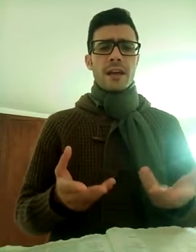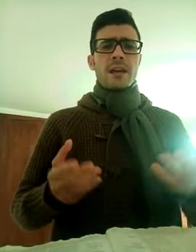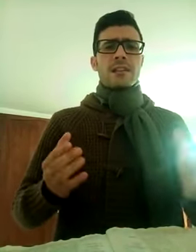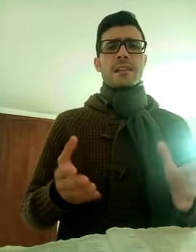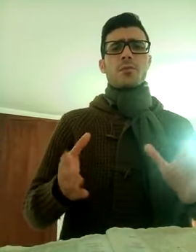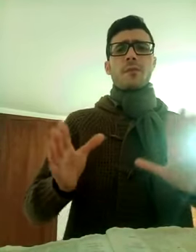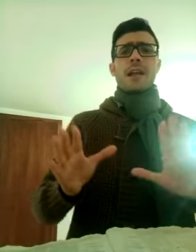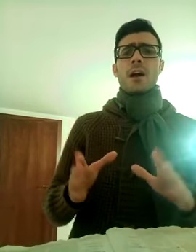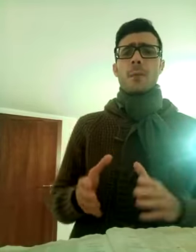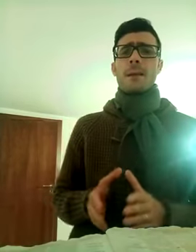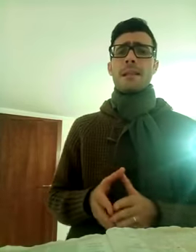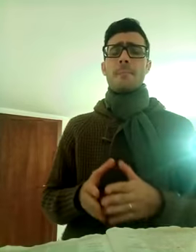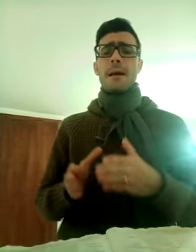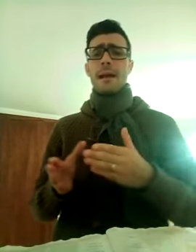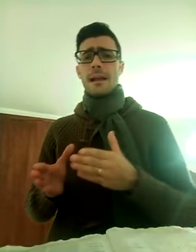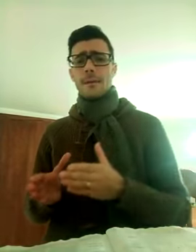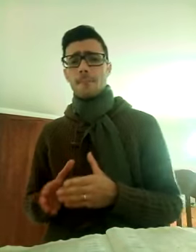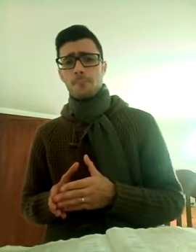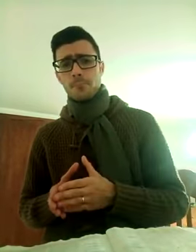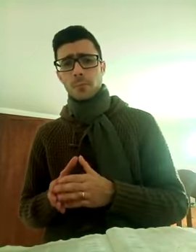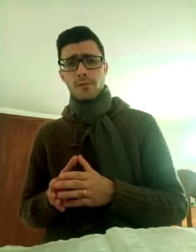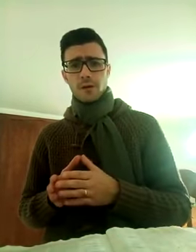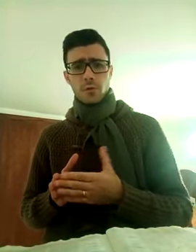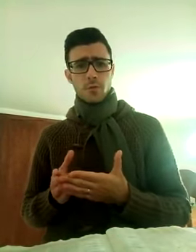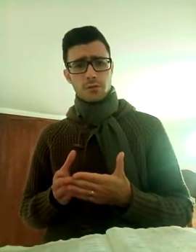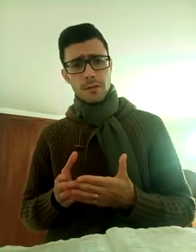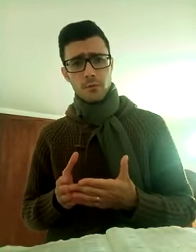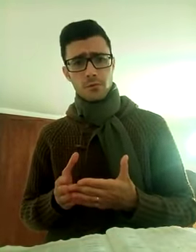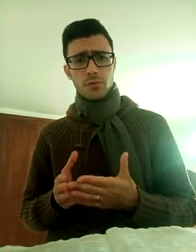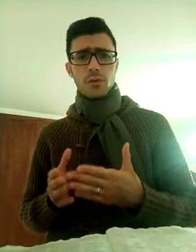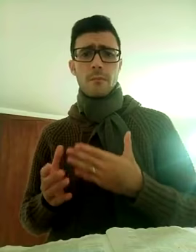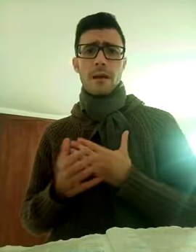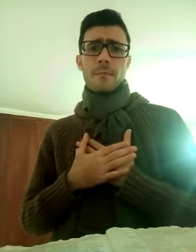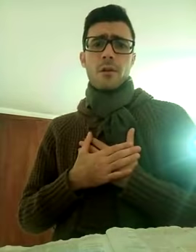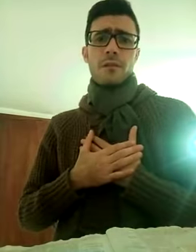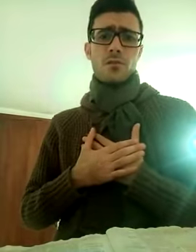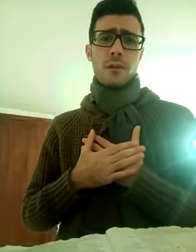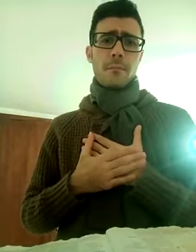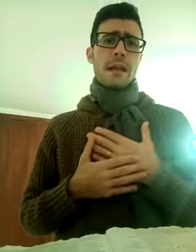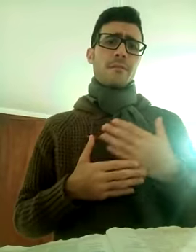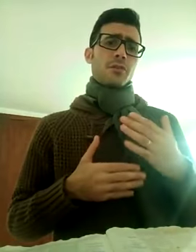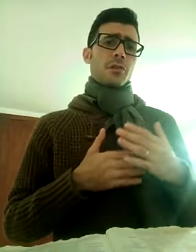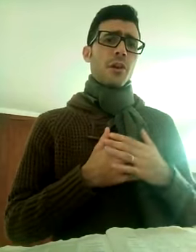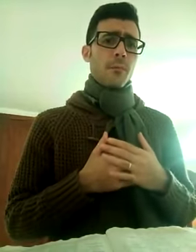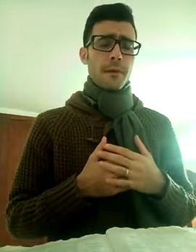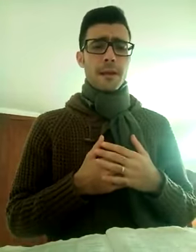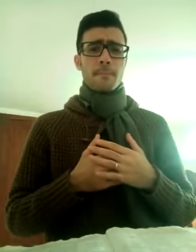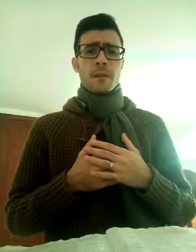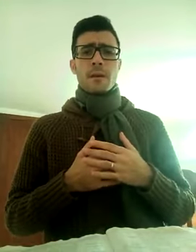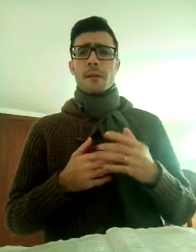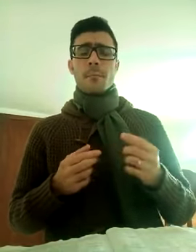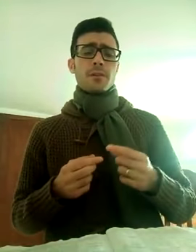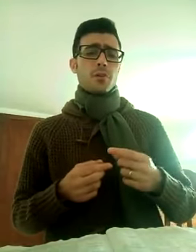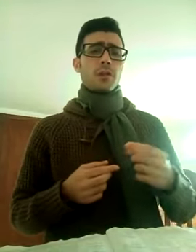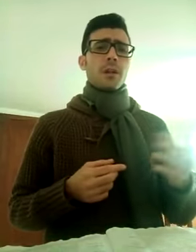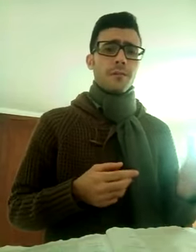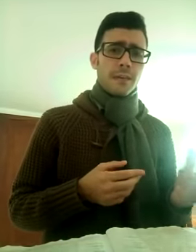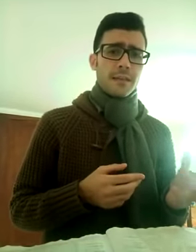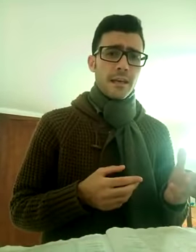se tu fai le opere di bene, come fanno molti nel mondo, dico vabbè ma io faccio del bene, faccio le opere, ma poi non hanno la fede,